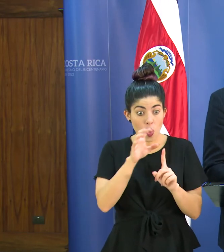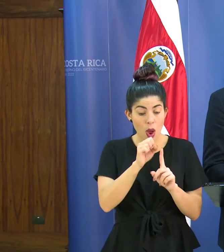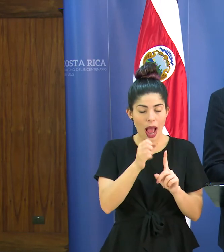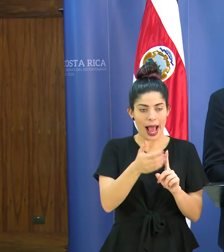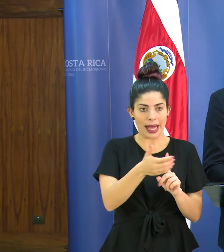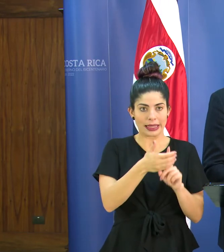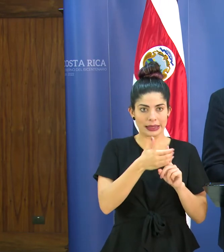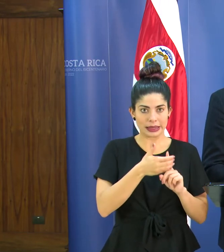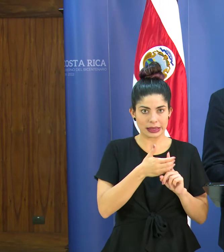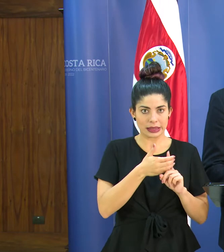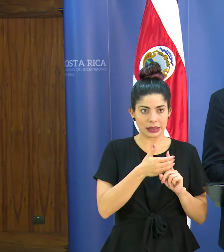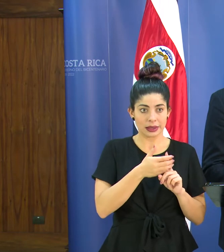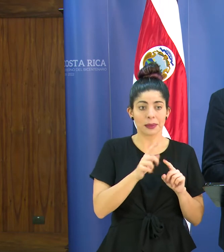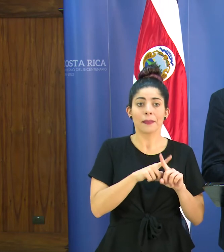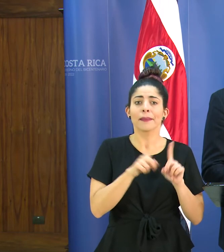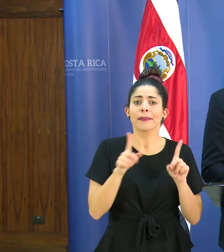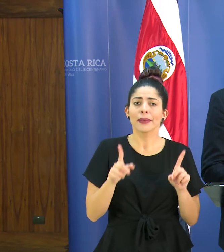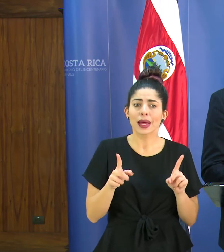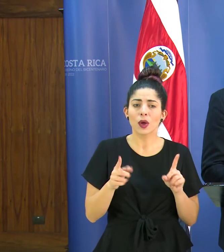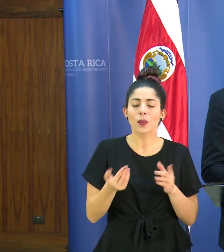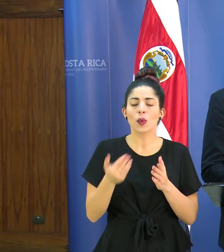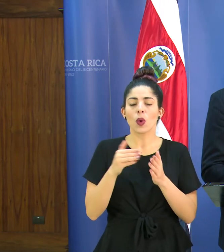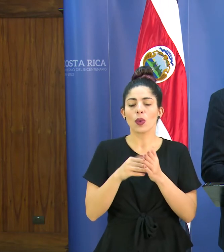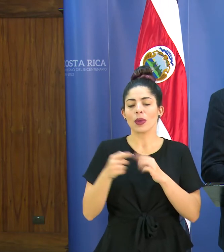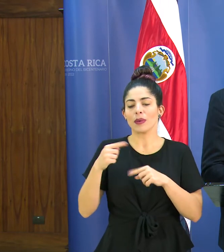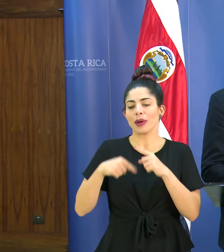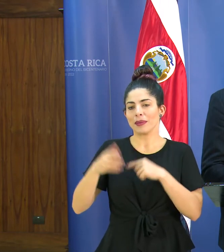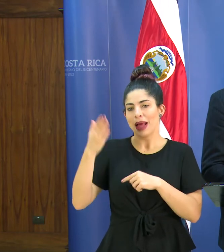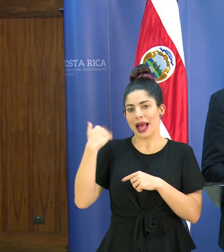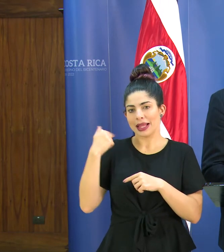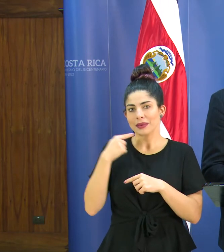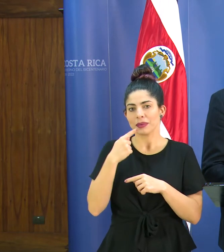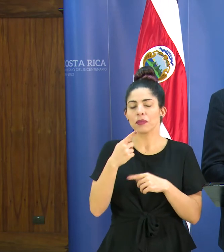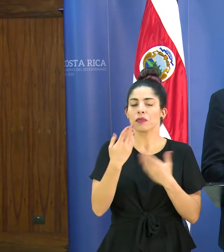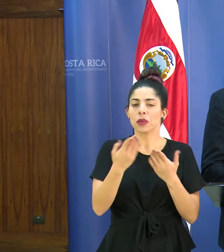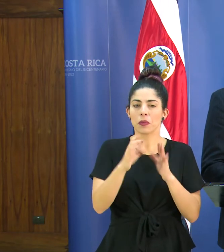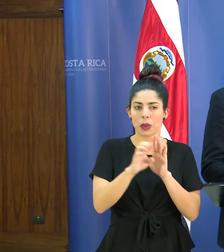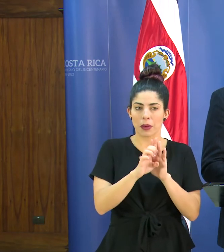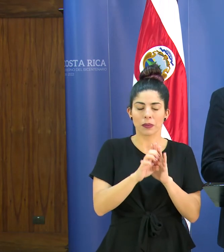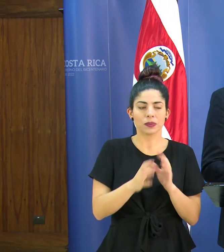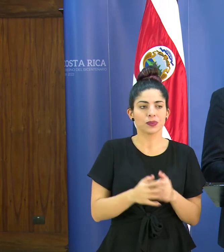pero vuelvo al punto se los pongo así